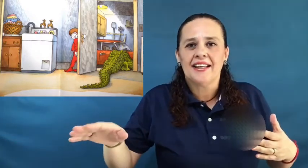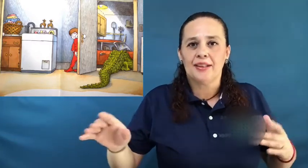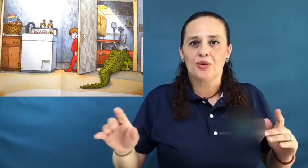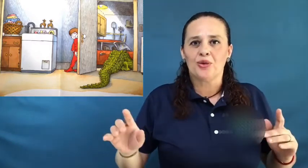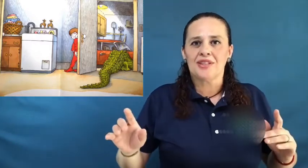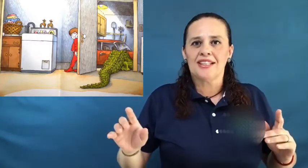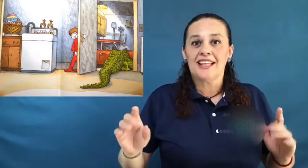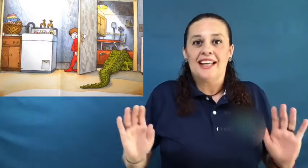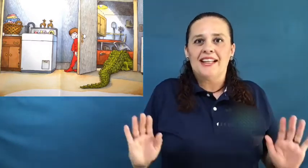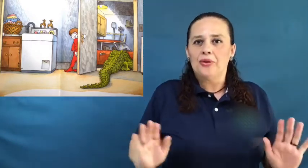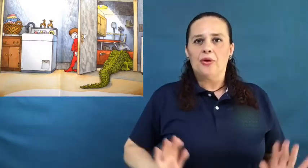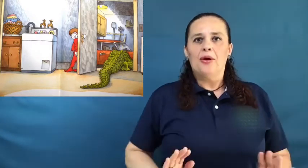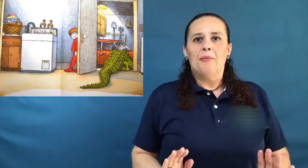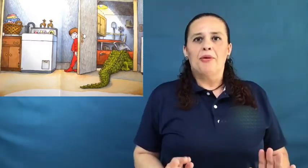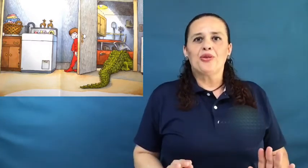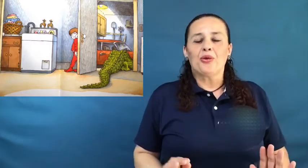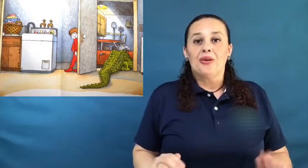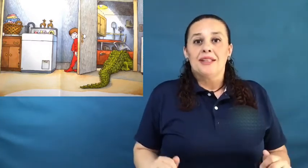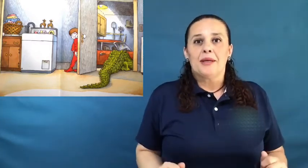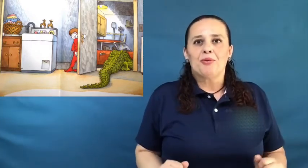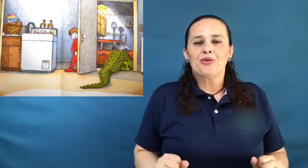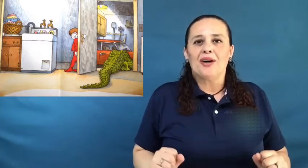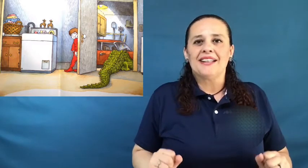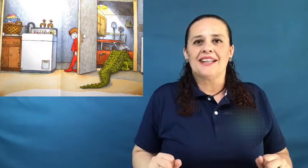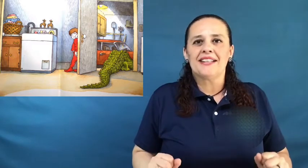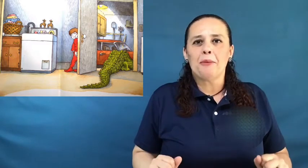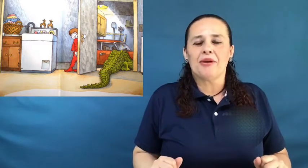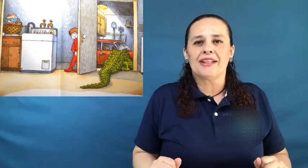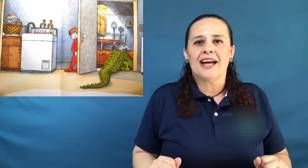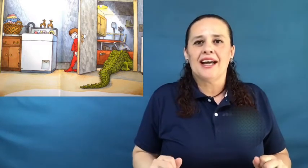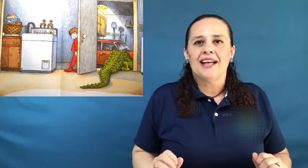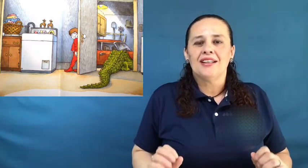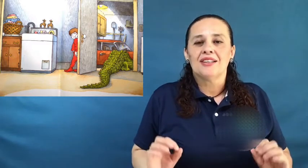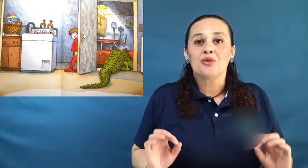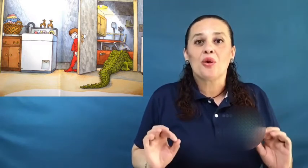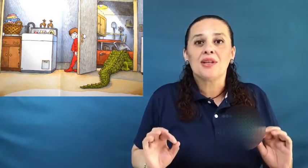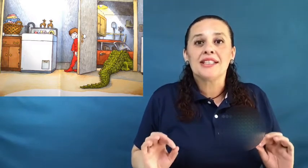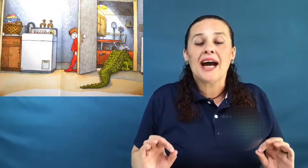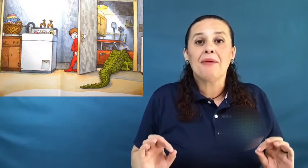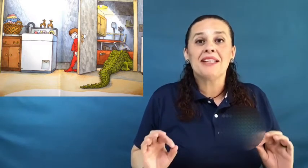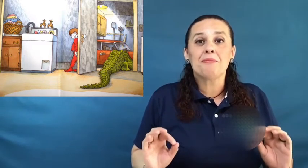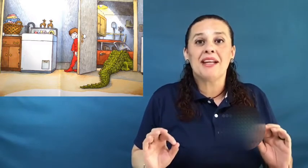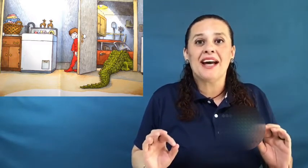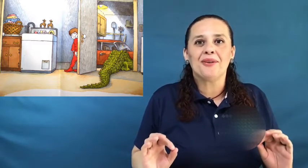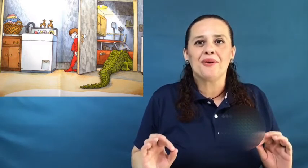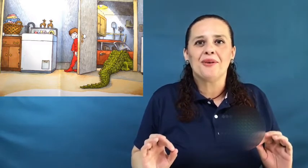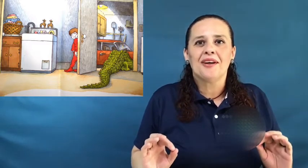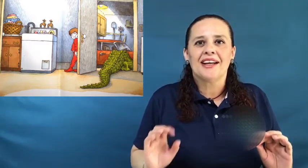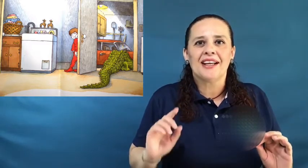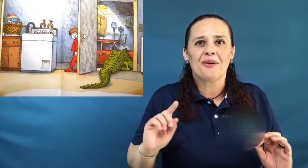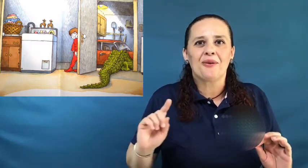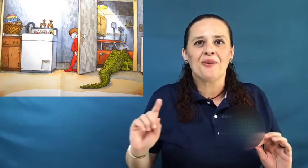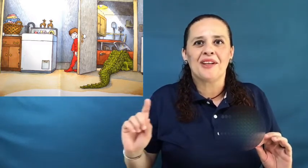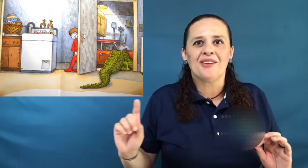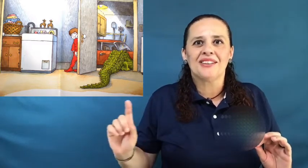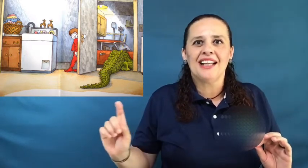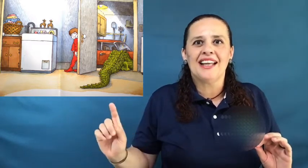Entonces, el niño pronto se puso atrás de la puerta. Solo estaba esperando que el cocodrilo saliera